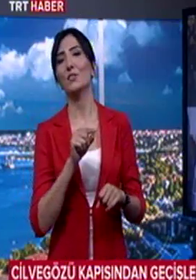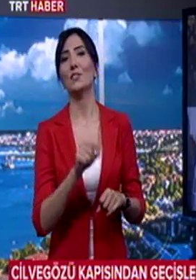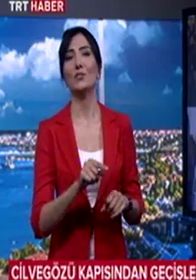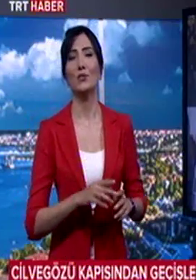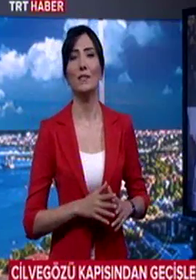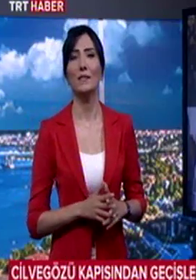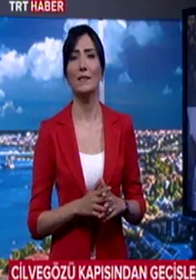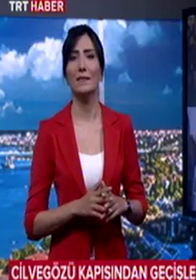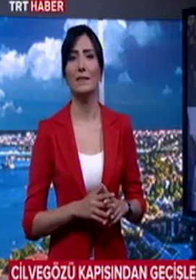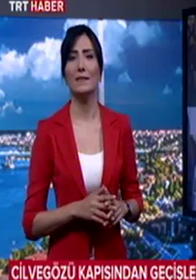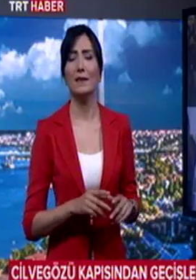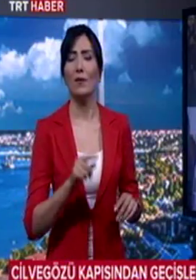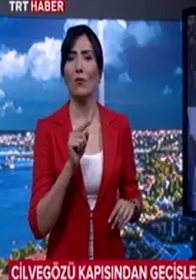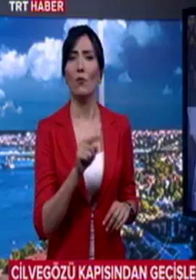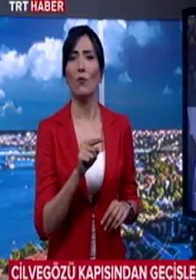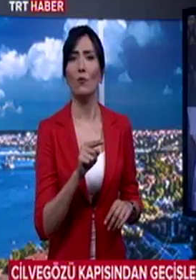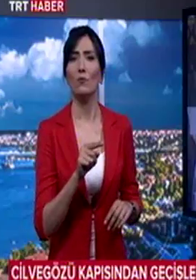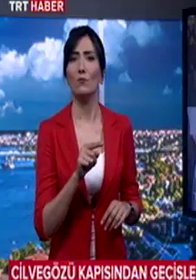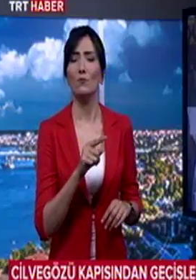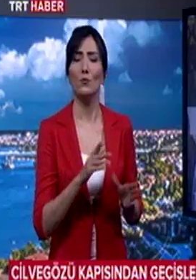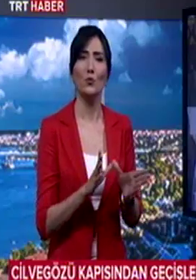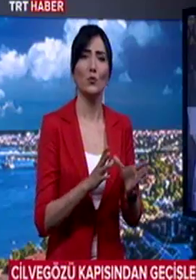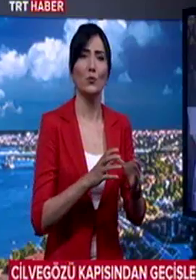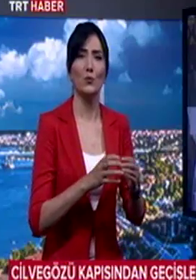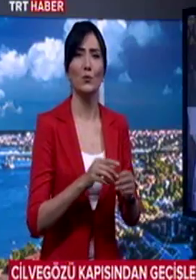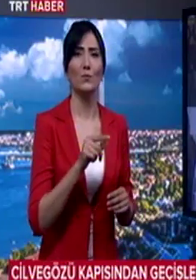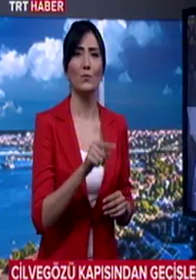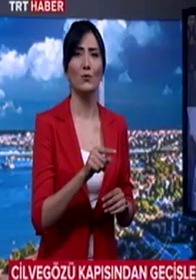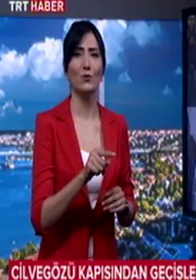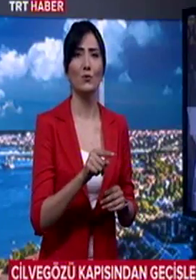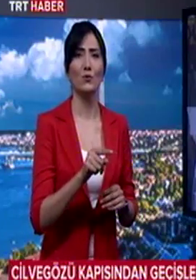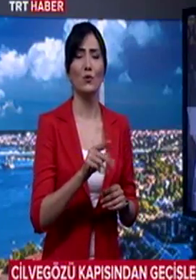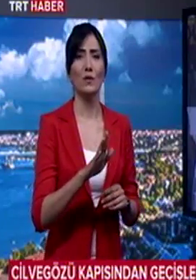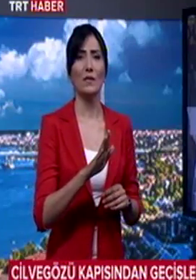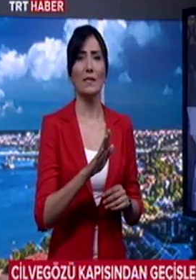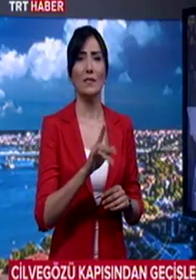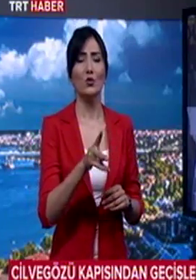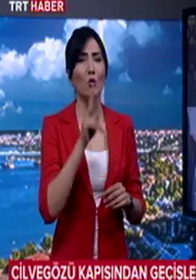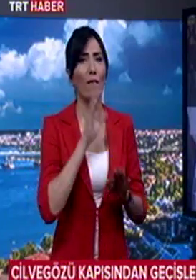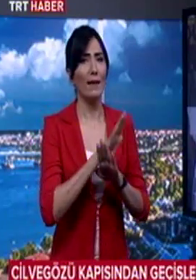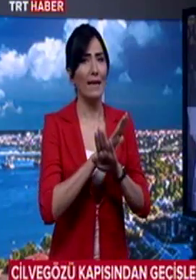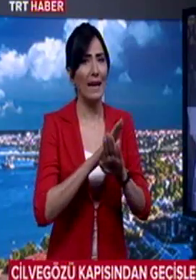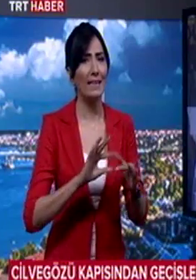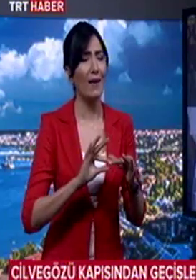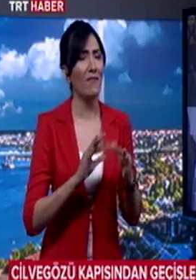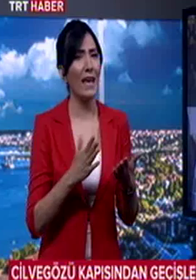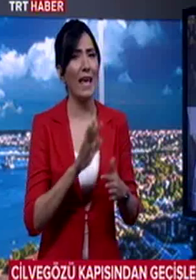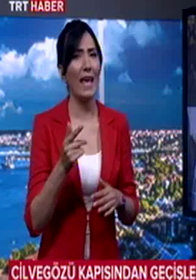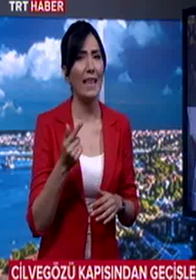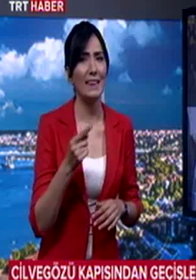o grupla grubun hakimiyeti sona eline kadar veya en azından zayıflayana kadar,